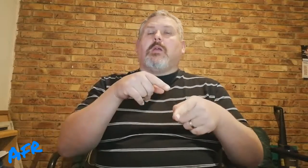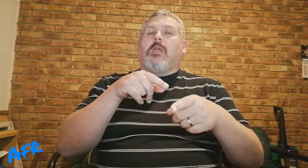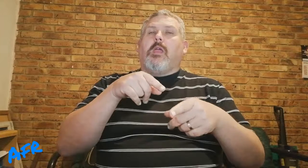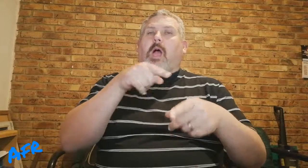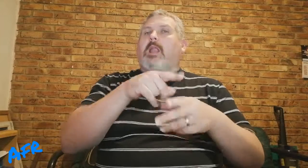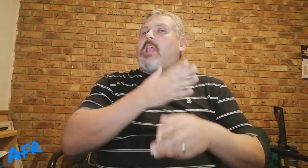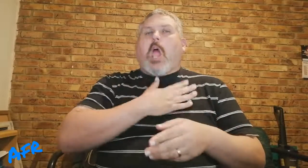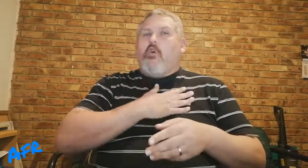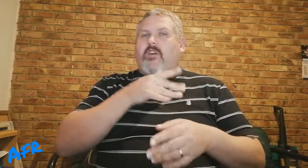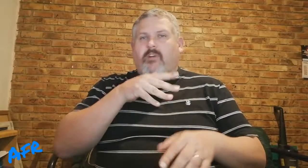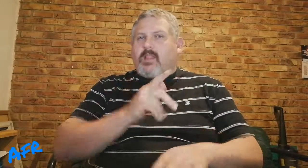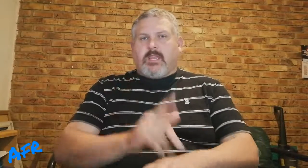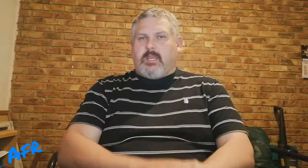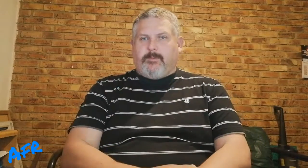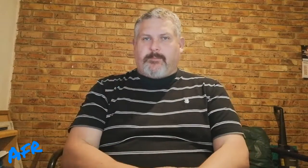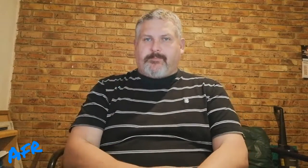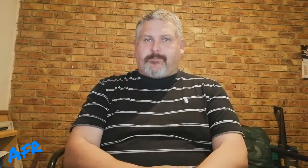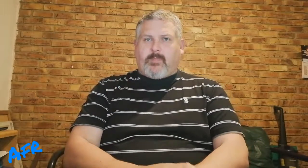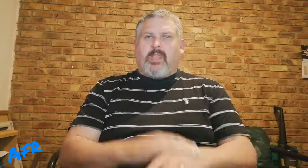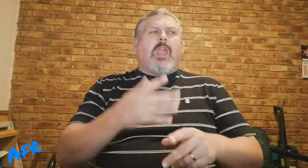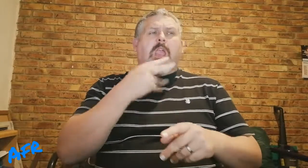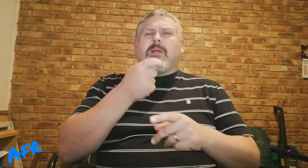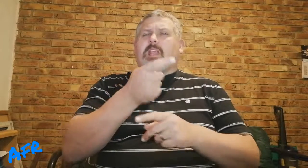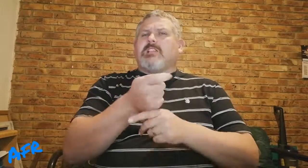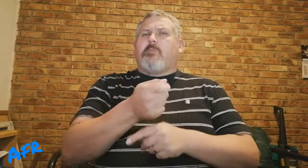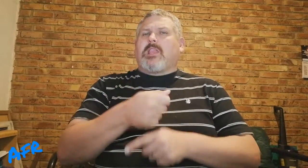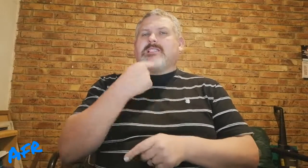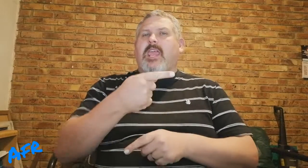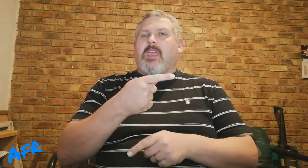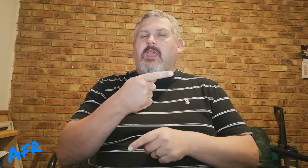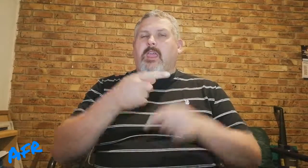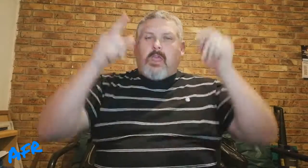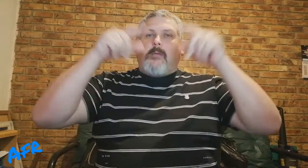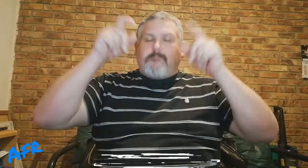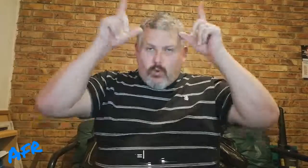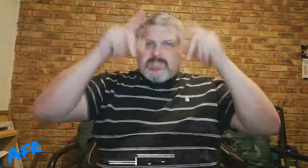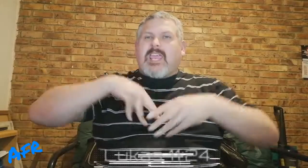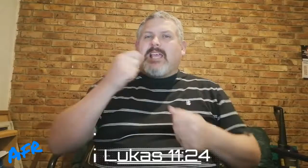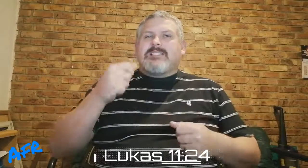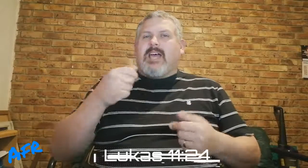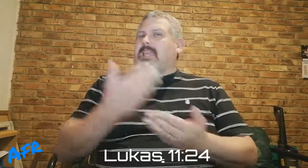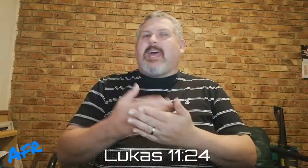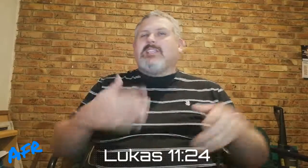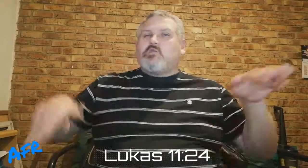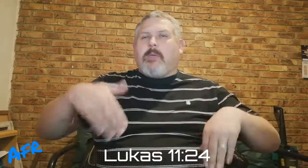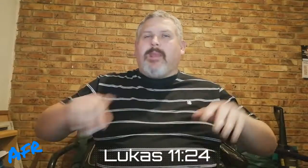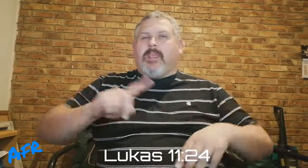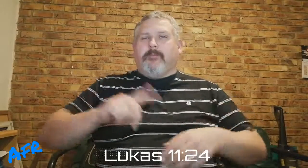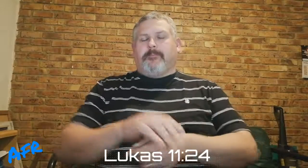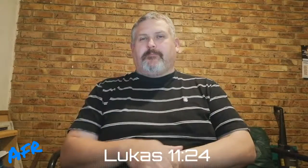So, hulle het nie gehoud van water nie. Iemand het gespot en sê, die bose geeste kan nie swem